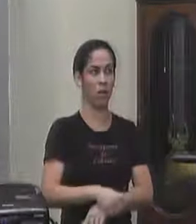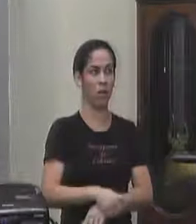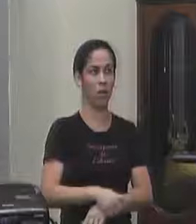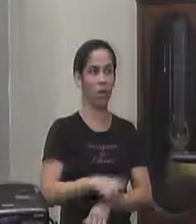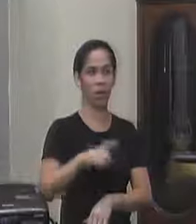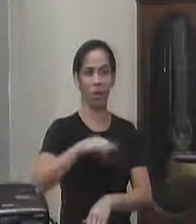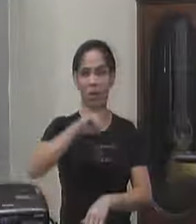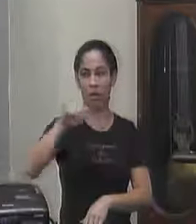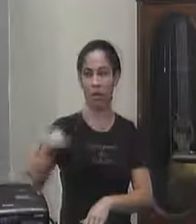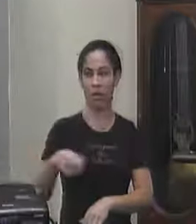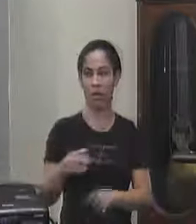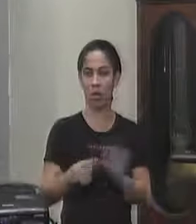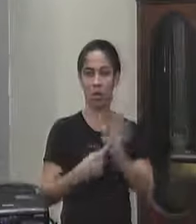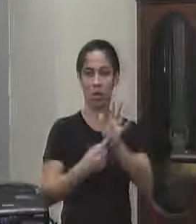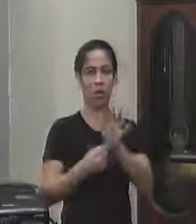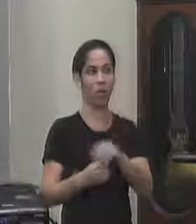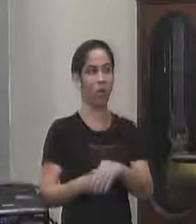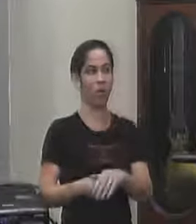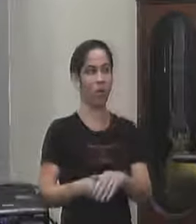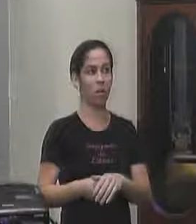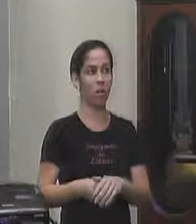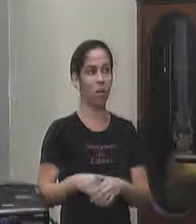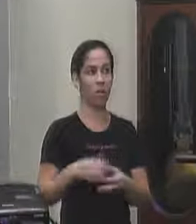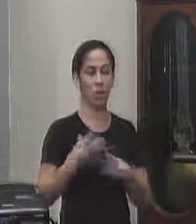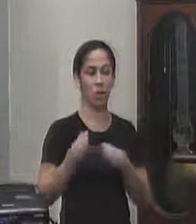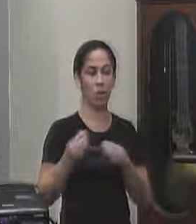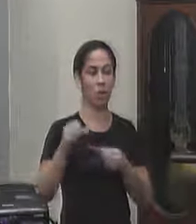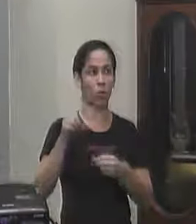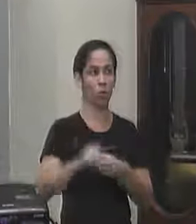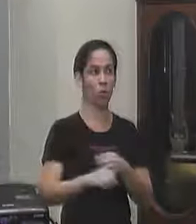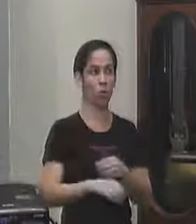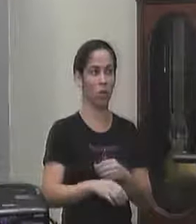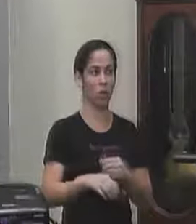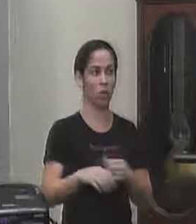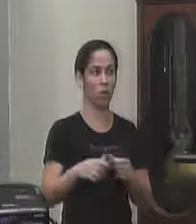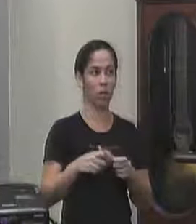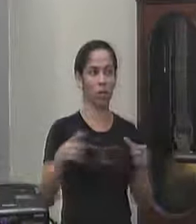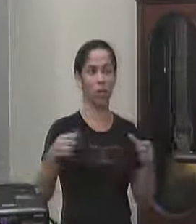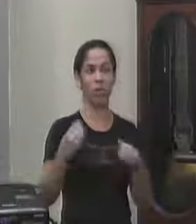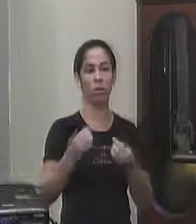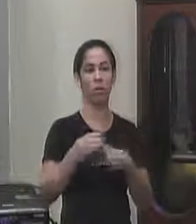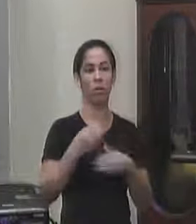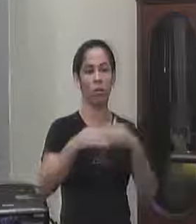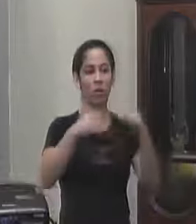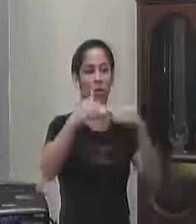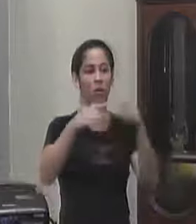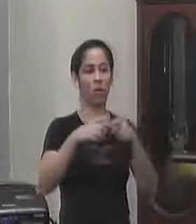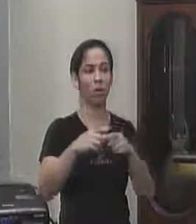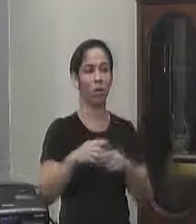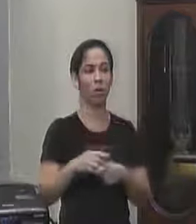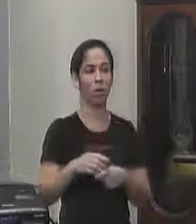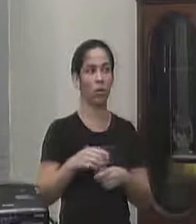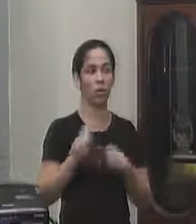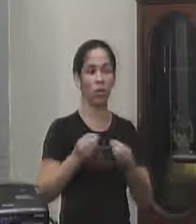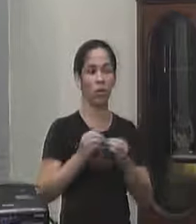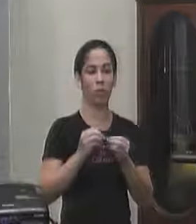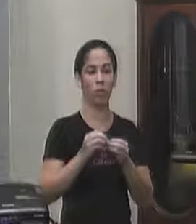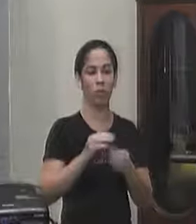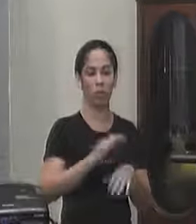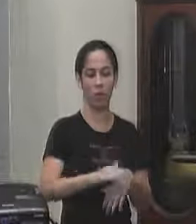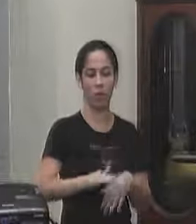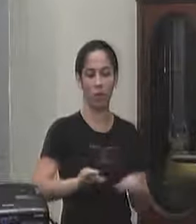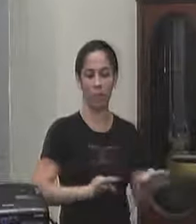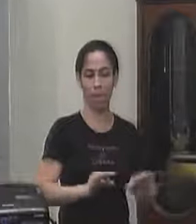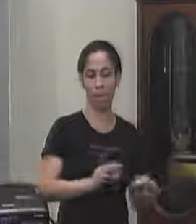oportunidade de ver ali e isso acarreta um prejuízo muito maior no desenvolvimento de hábitos de atitudes de